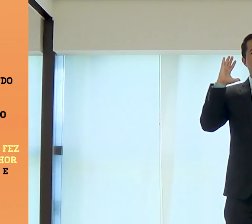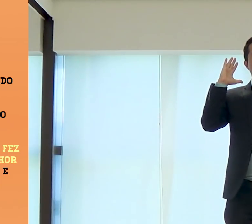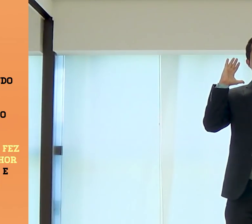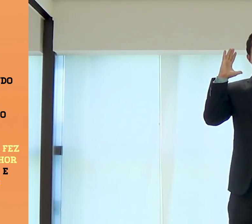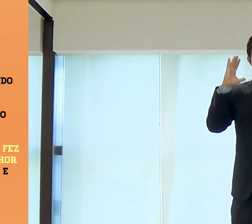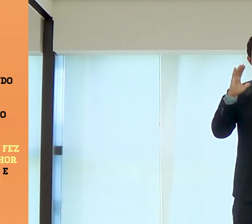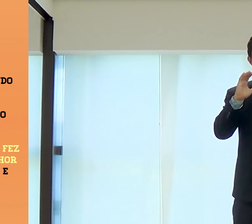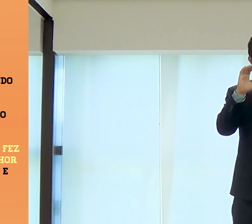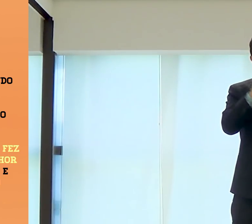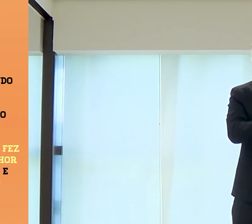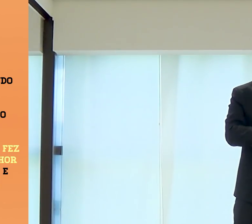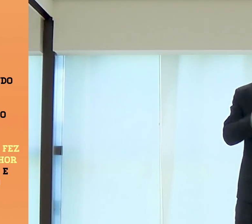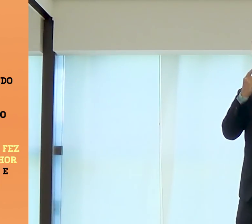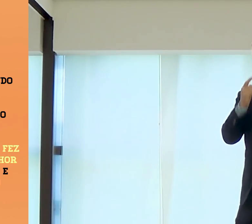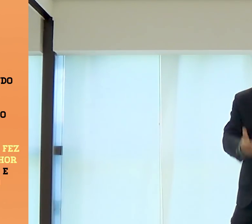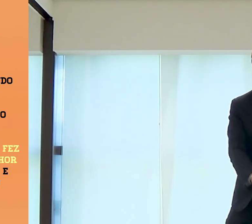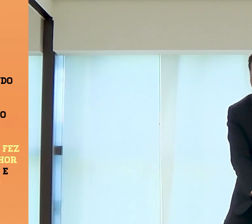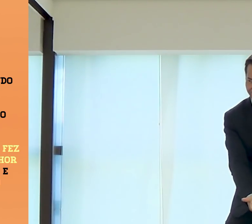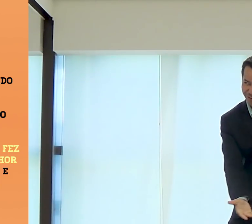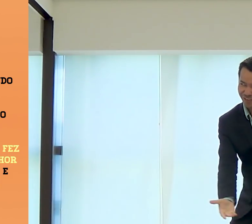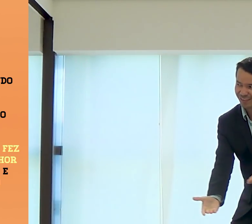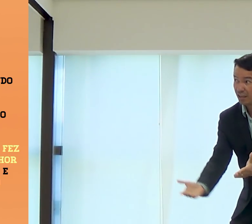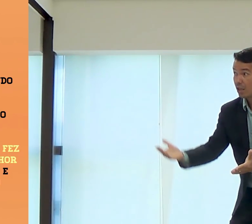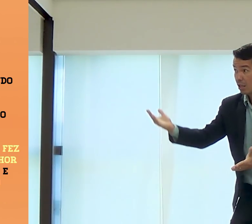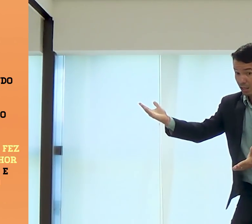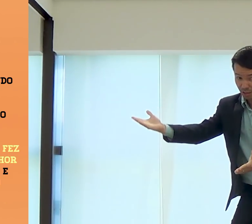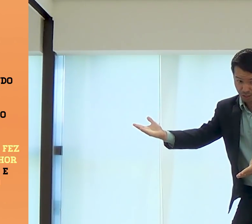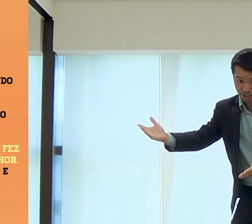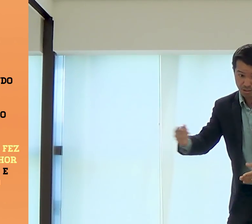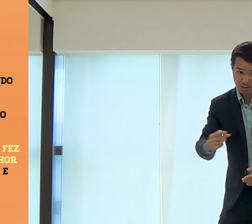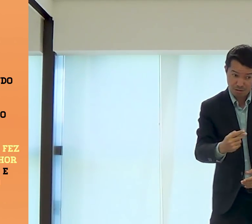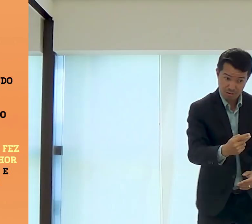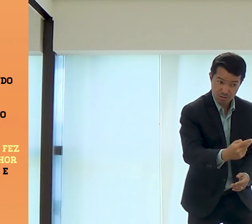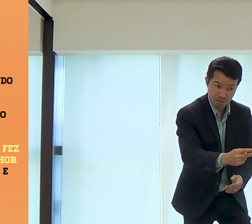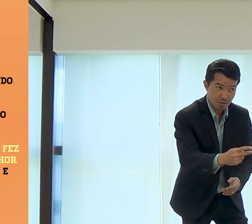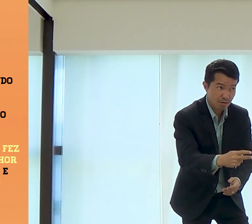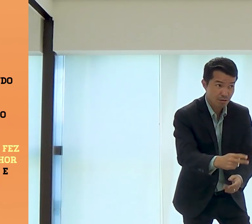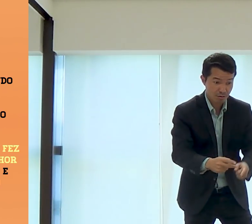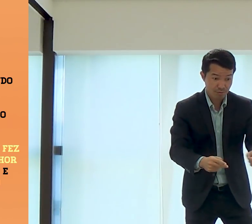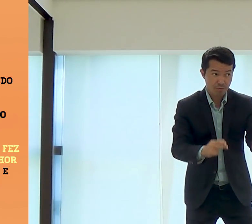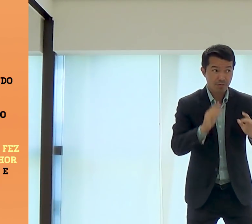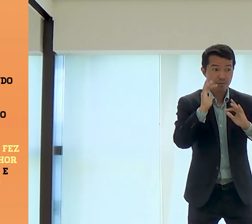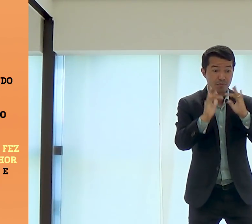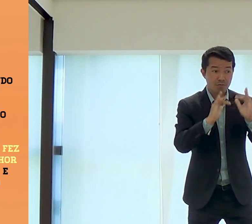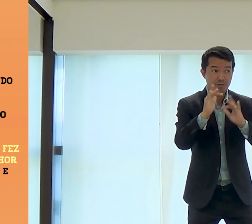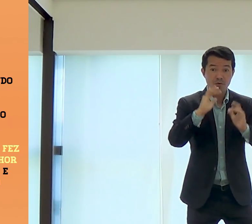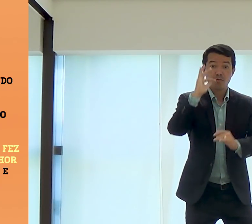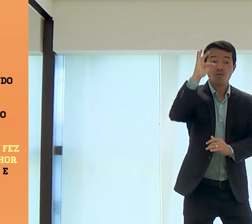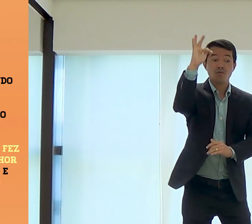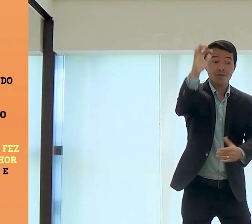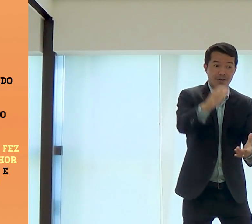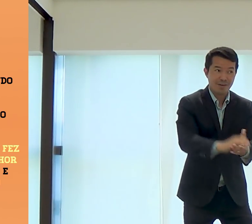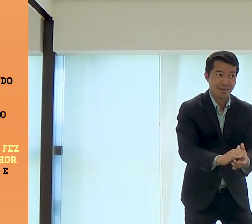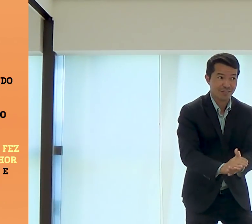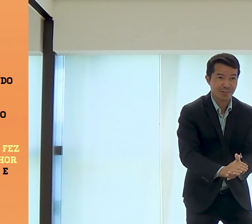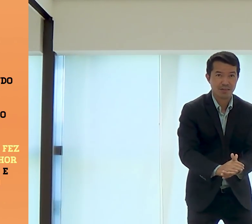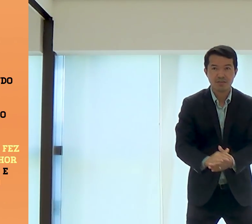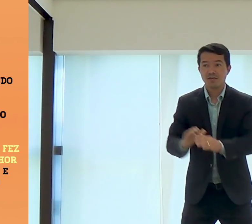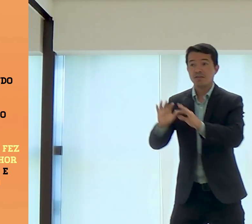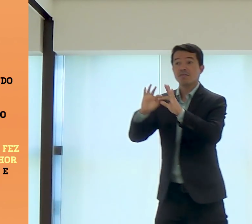A família dela, então, a família de José, houve essa promessa, essa aliança, que eles se